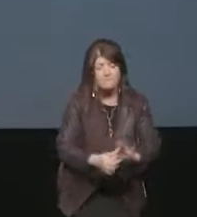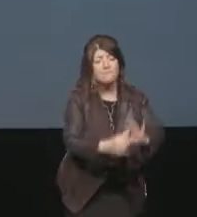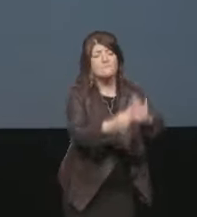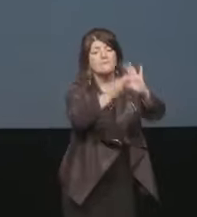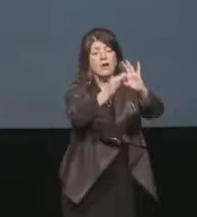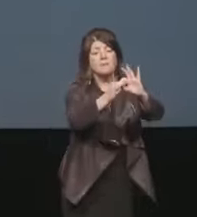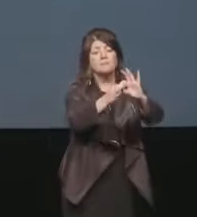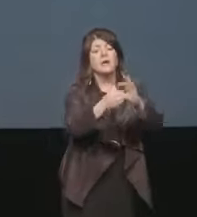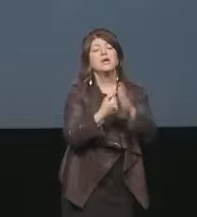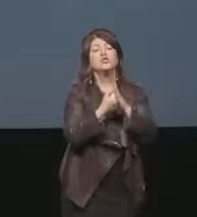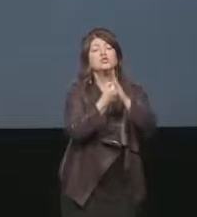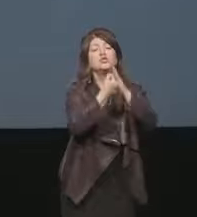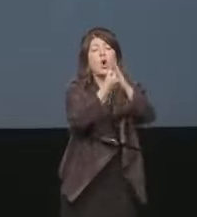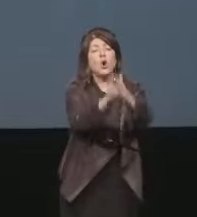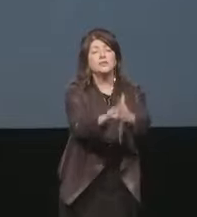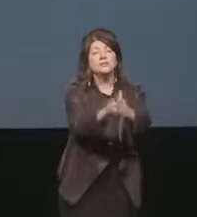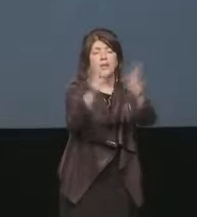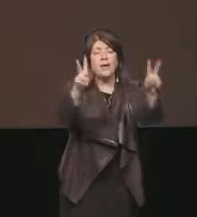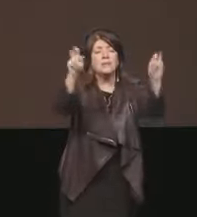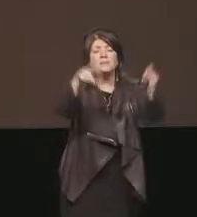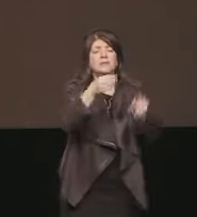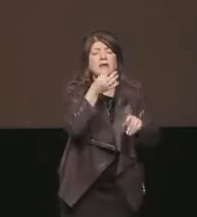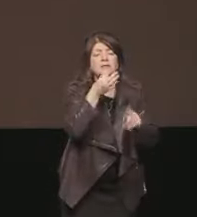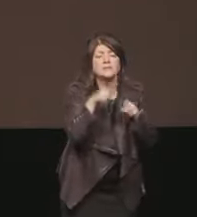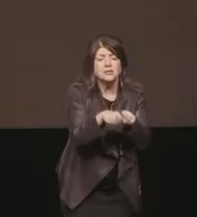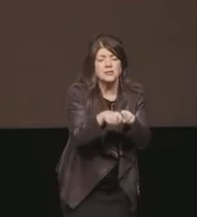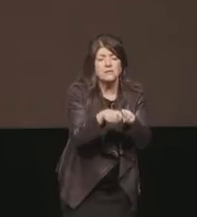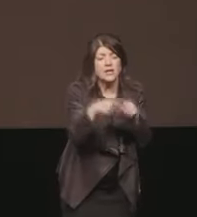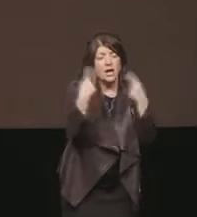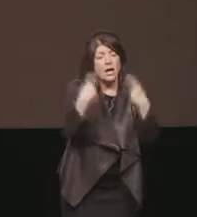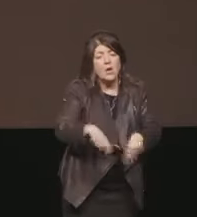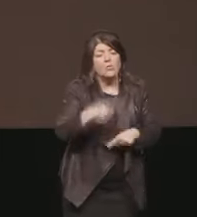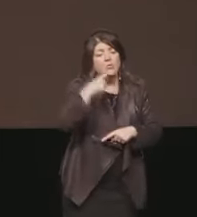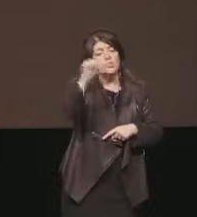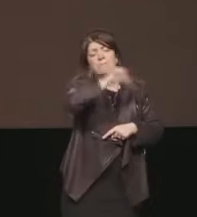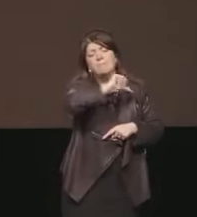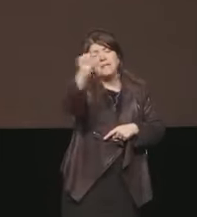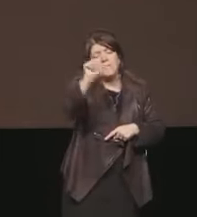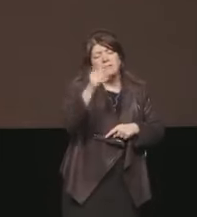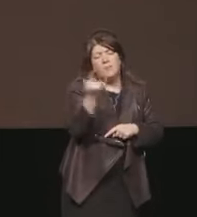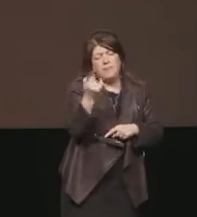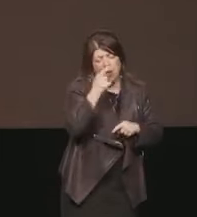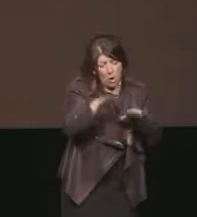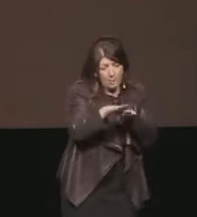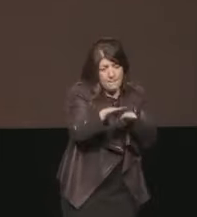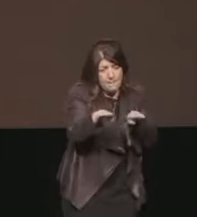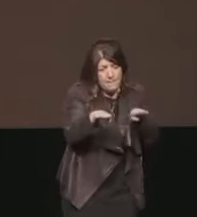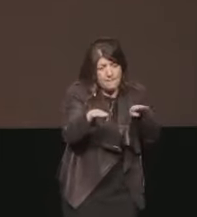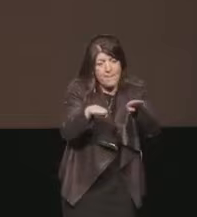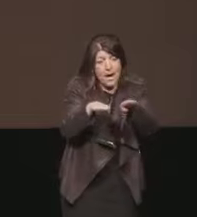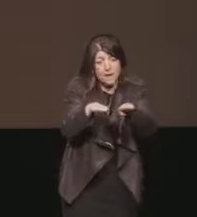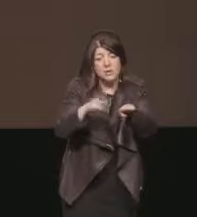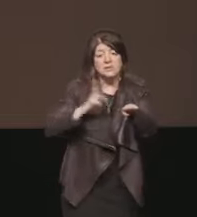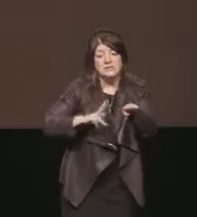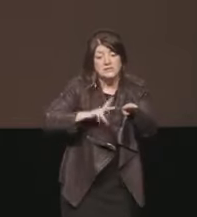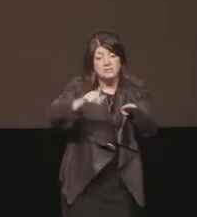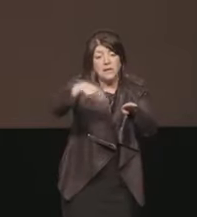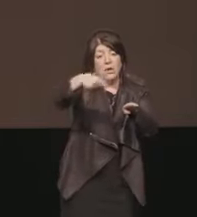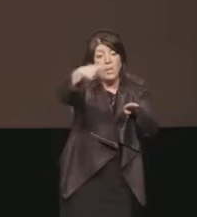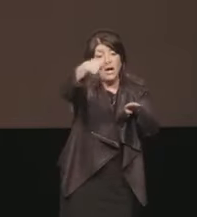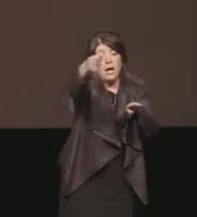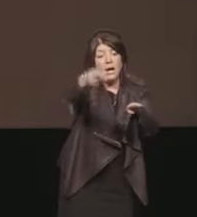Ovviamente si tratta solo di un primo piccolissimo passo che porterà negli anni a venire ad una manifestazione sempre più socialmente